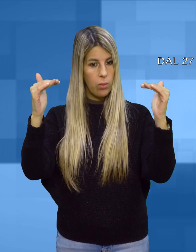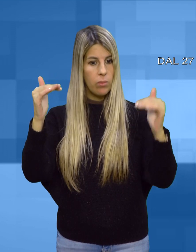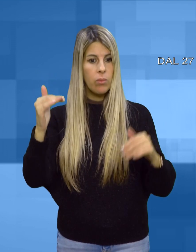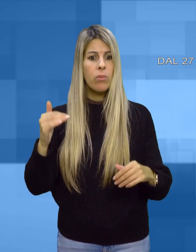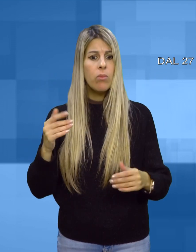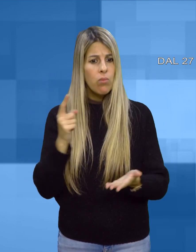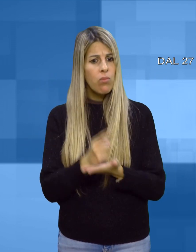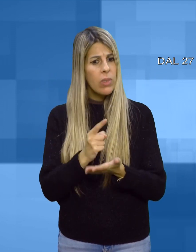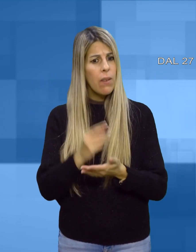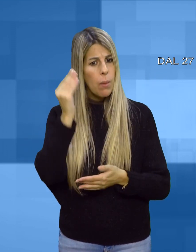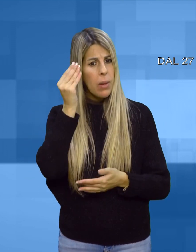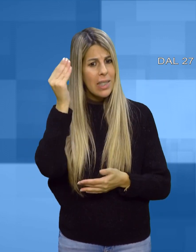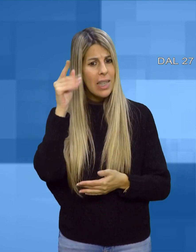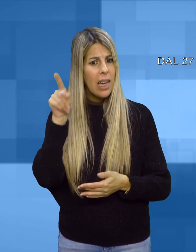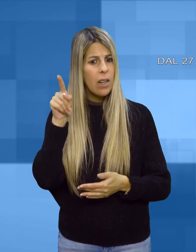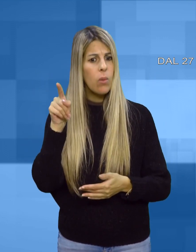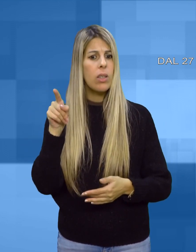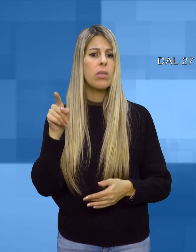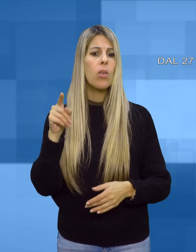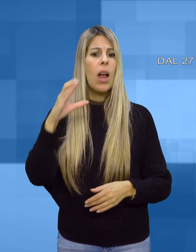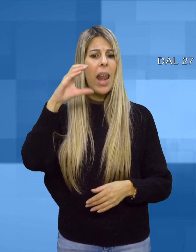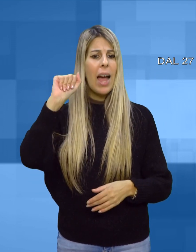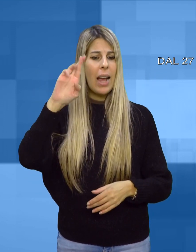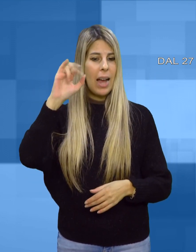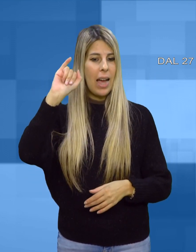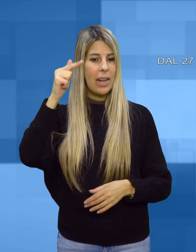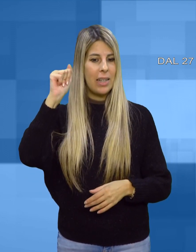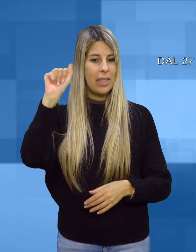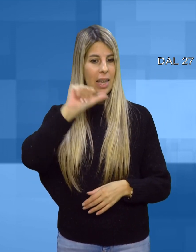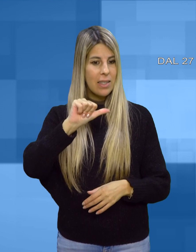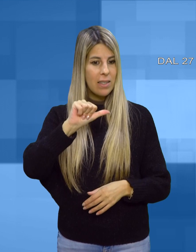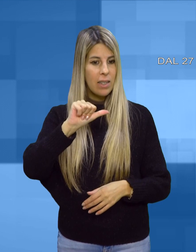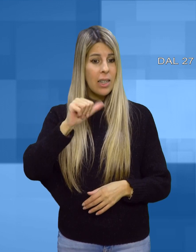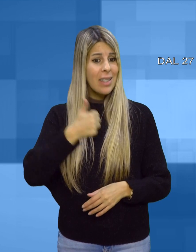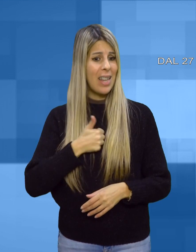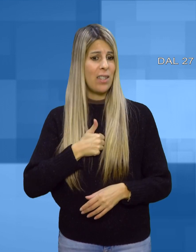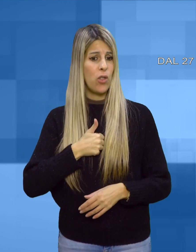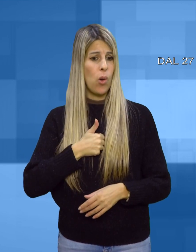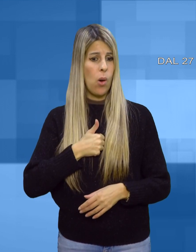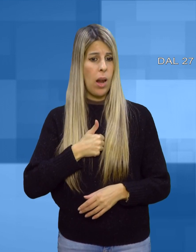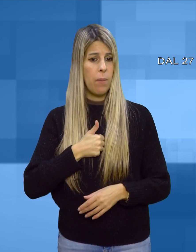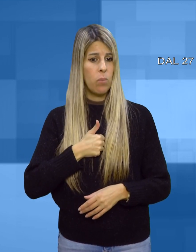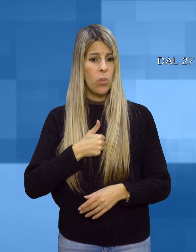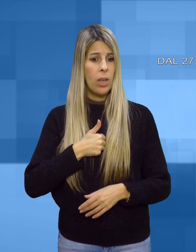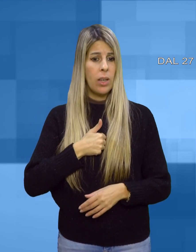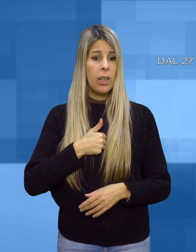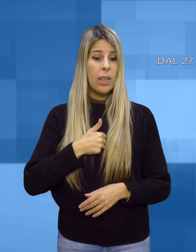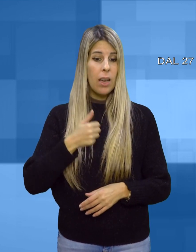contare quanto l'analisi non denuncia cioè di quanti si rivolgono ad altri istituti e organismi un dato che